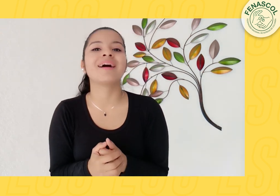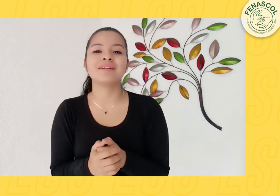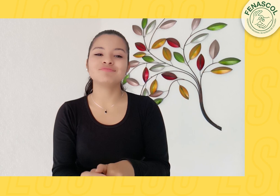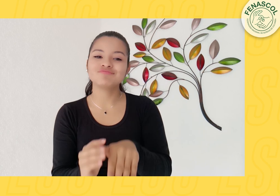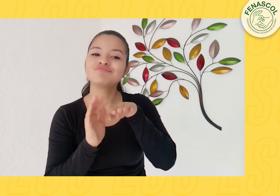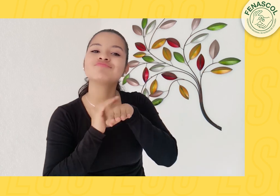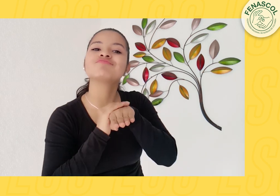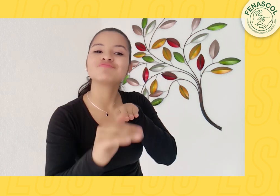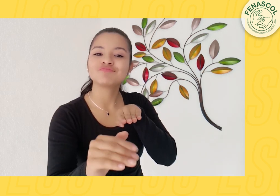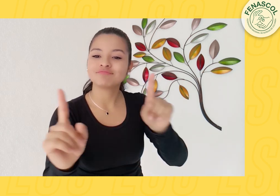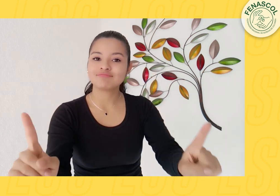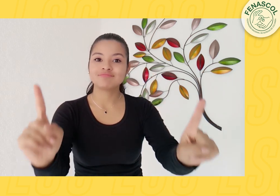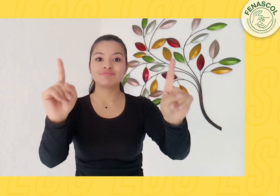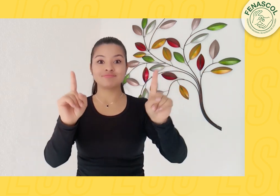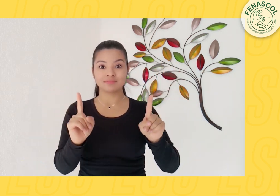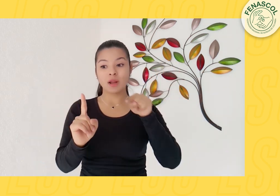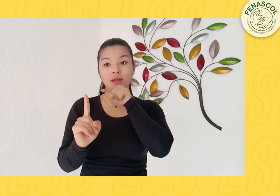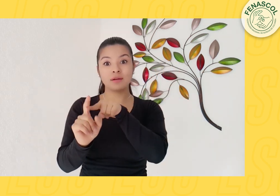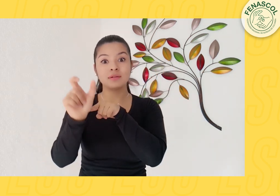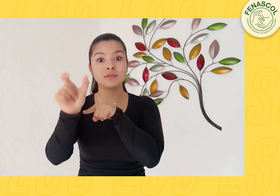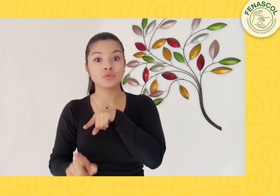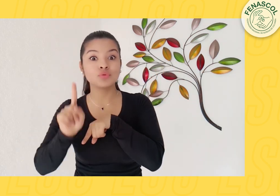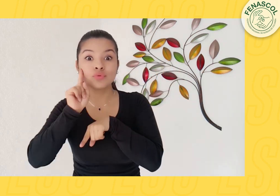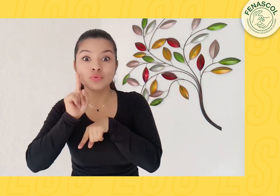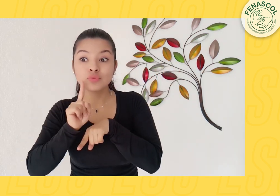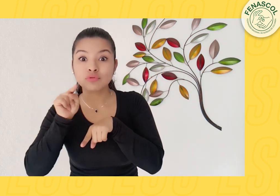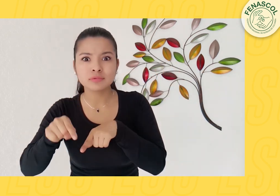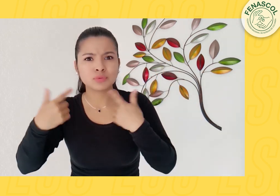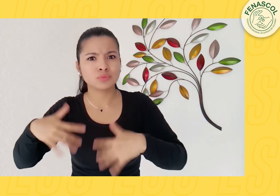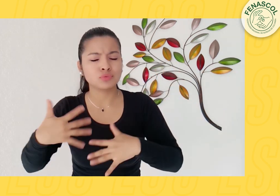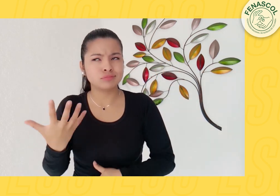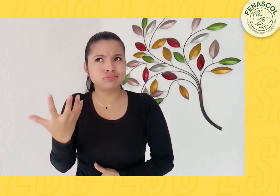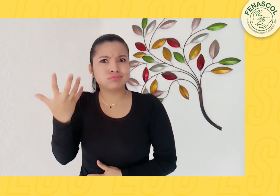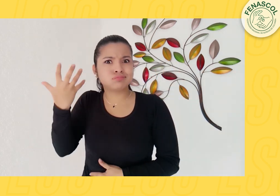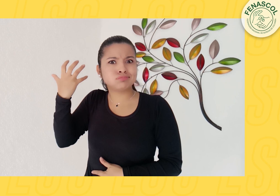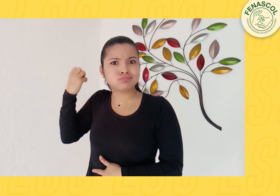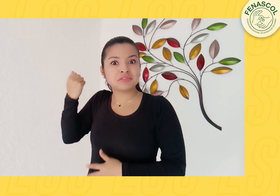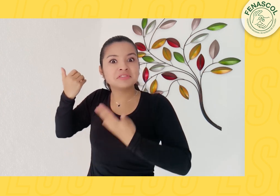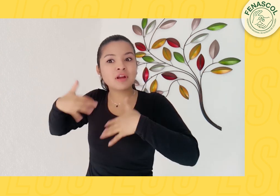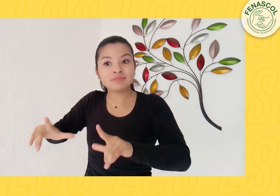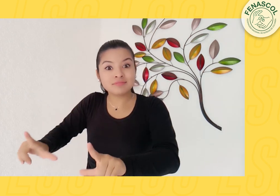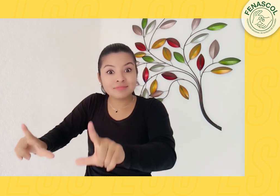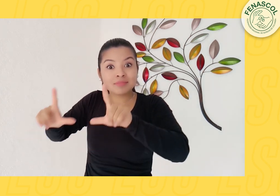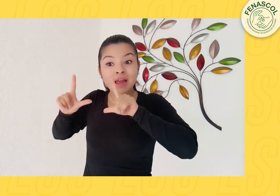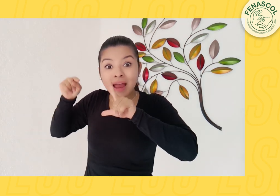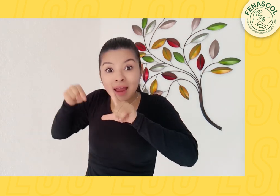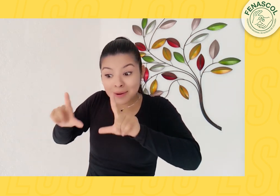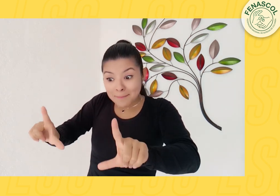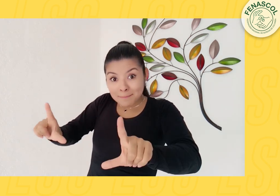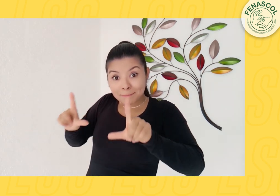Además, contaremos con la participación de invitados de la primera cohorte, graduada de personas sordas